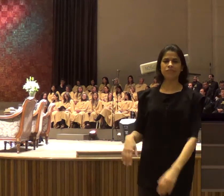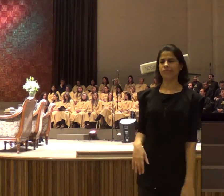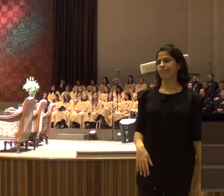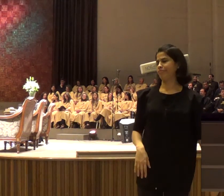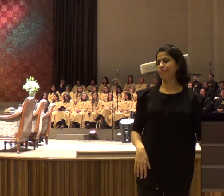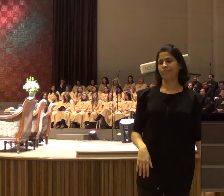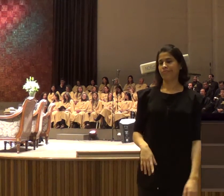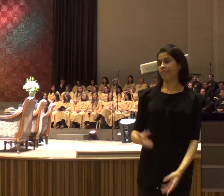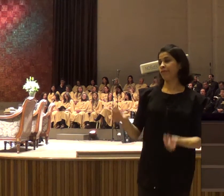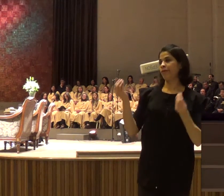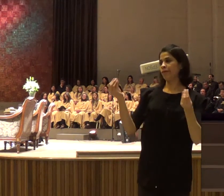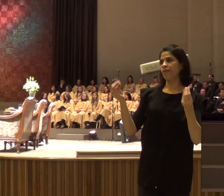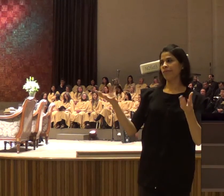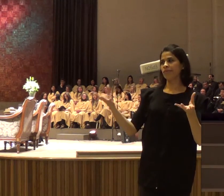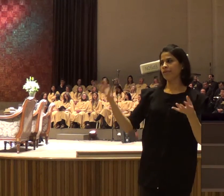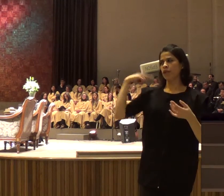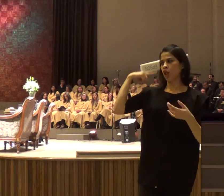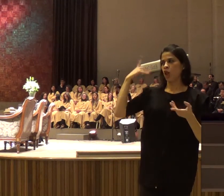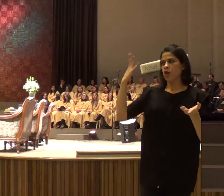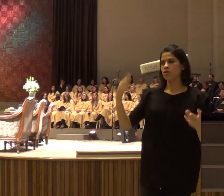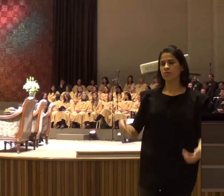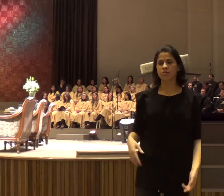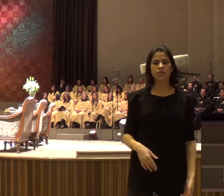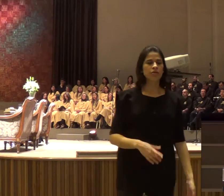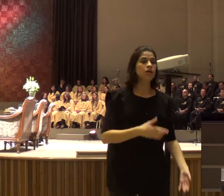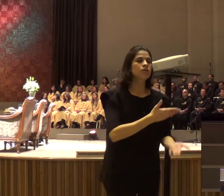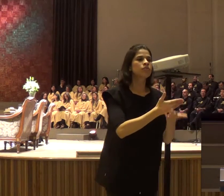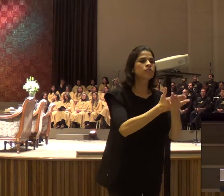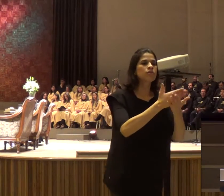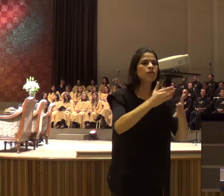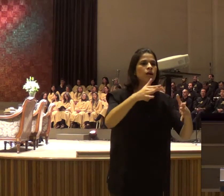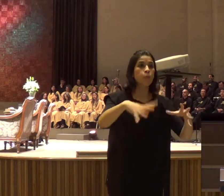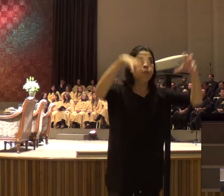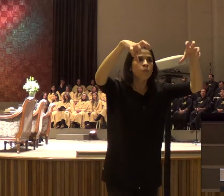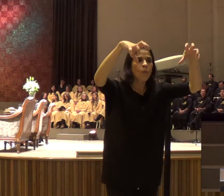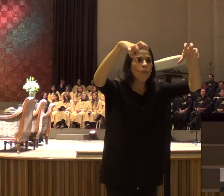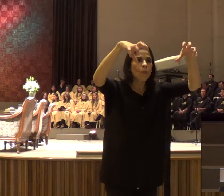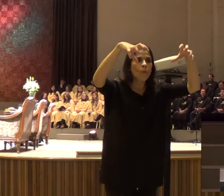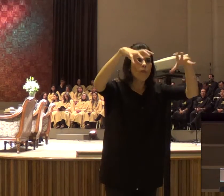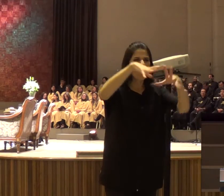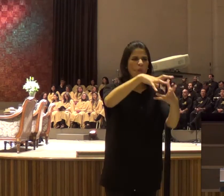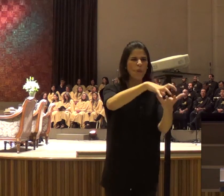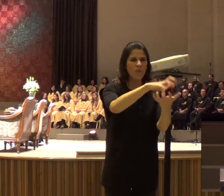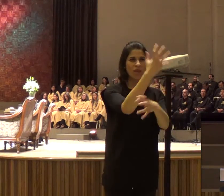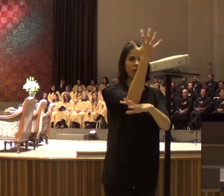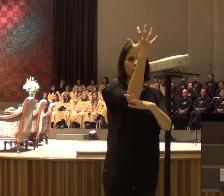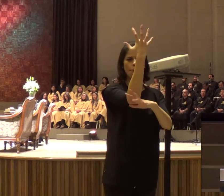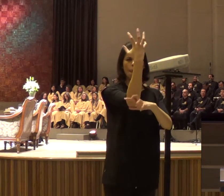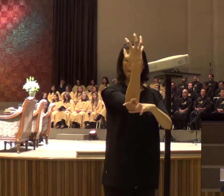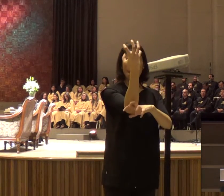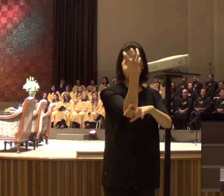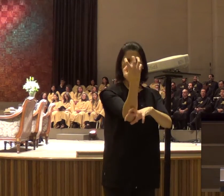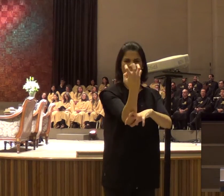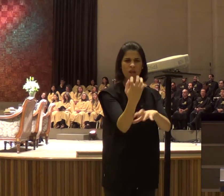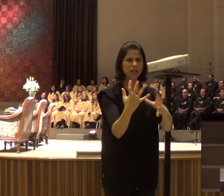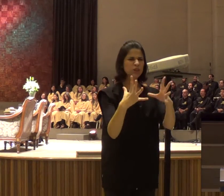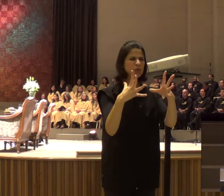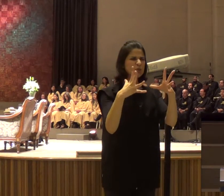Deus começa a chacoalhar a nossa vida, uma das maneiras que Deus usa, às vezes para falar conosco, eu não estou falando,